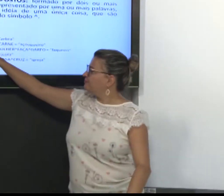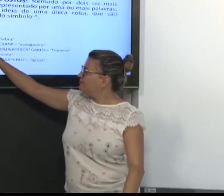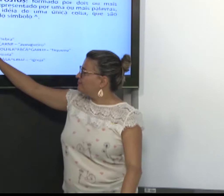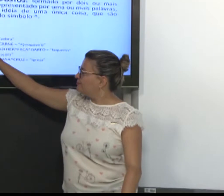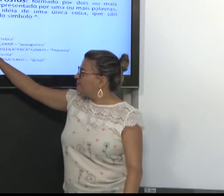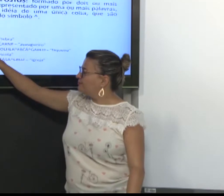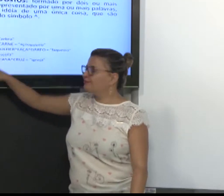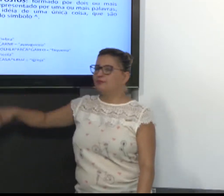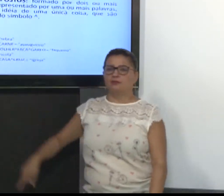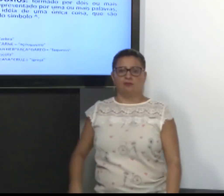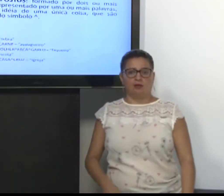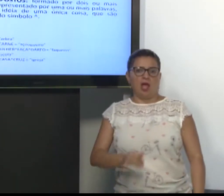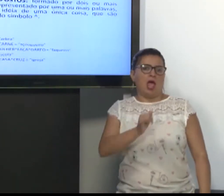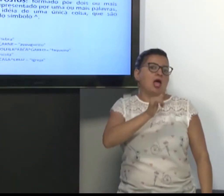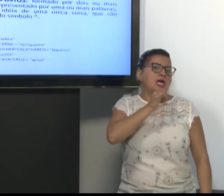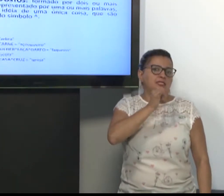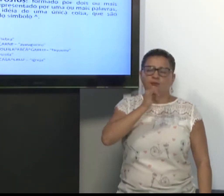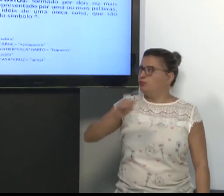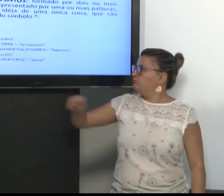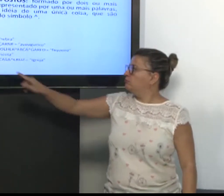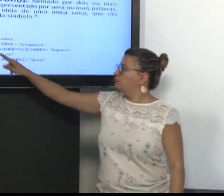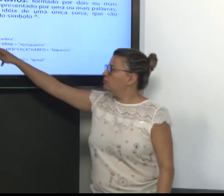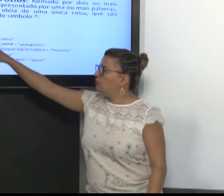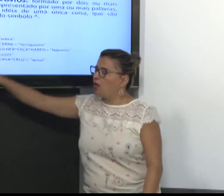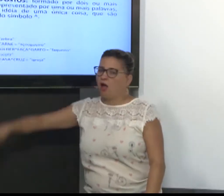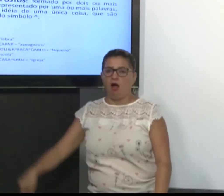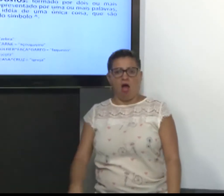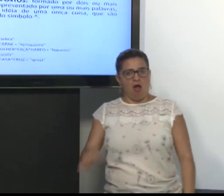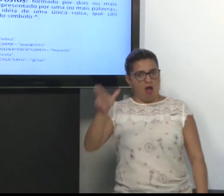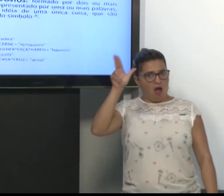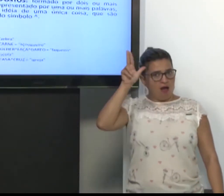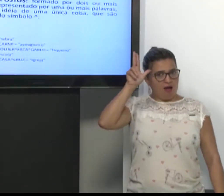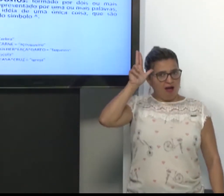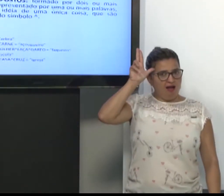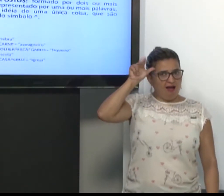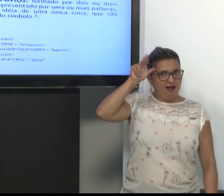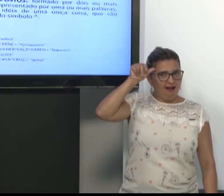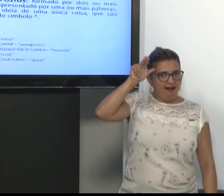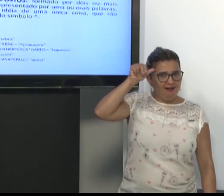os sinais. Cavalo. Mais.